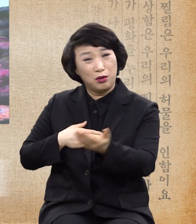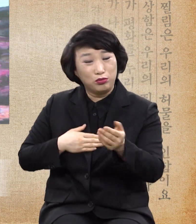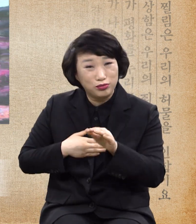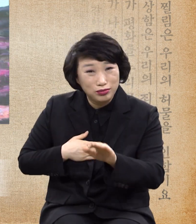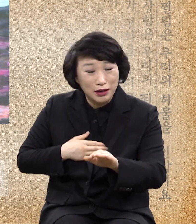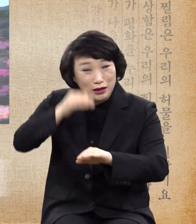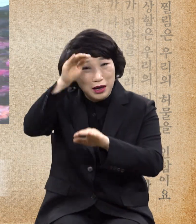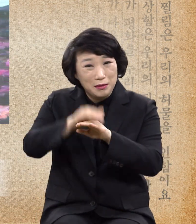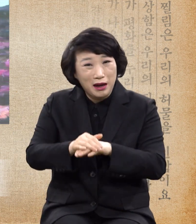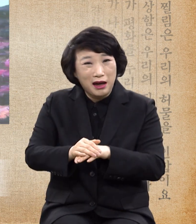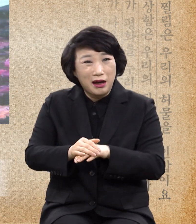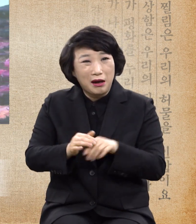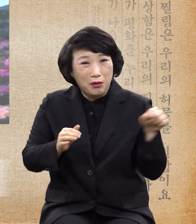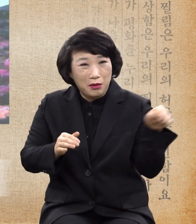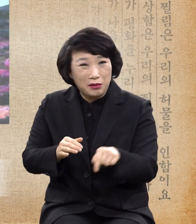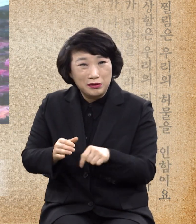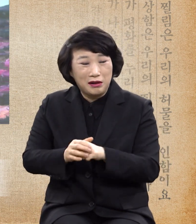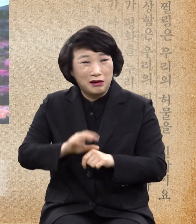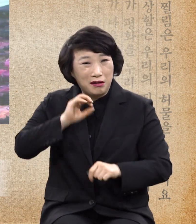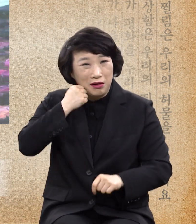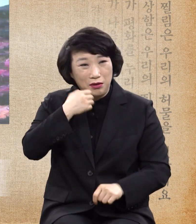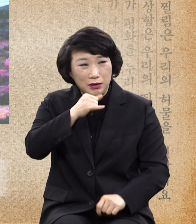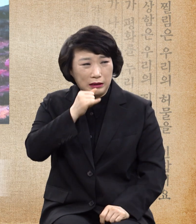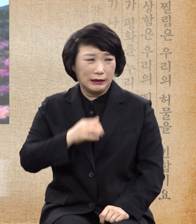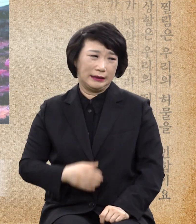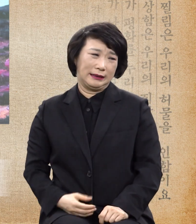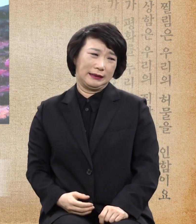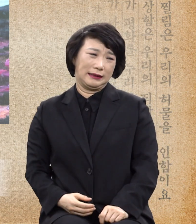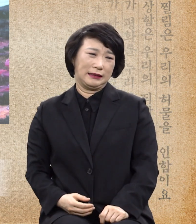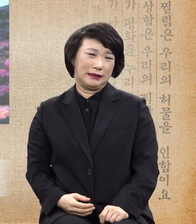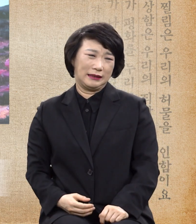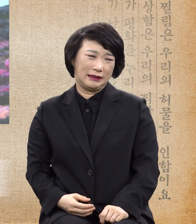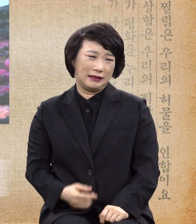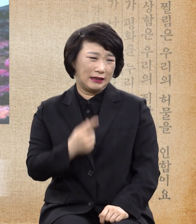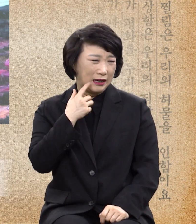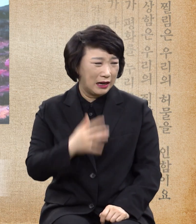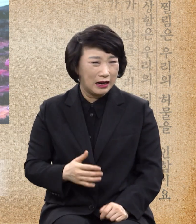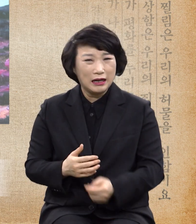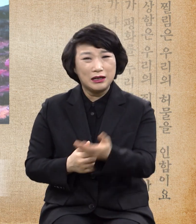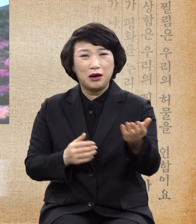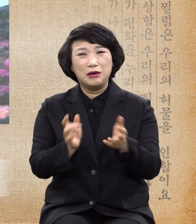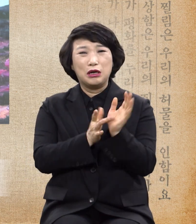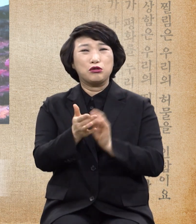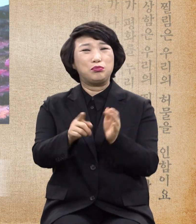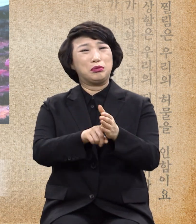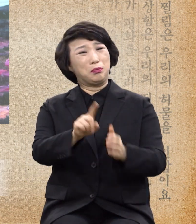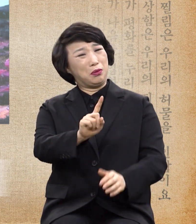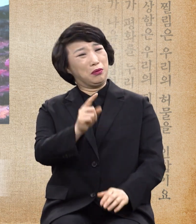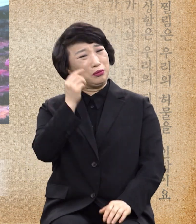제대로 못 드린다면 당신이 무슨 예수 믿는 사람이냐고 묻는 거야.